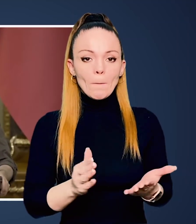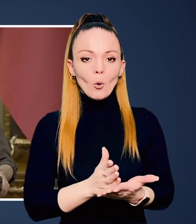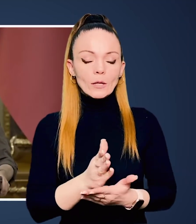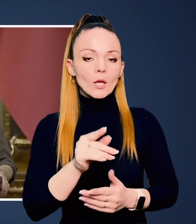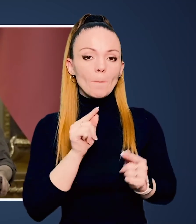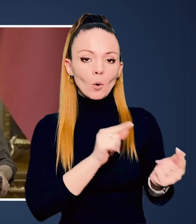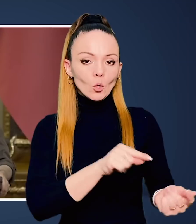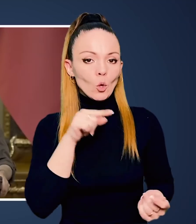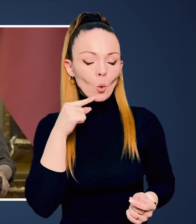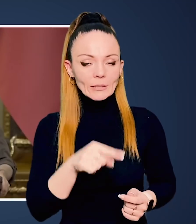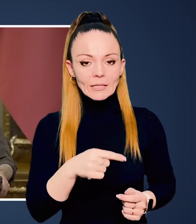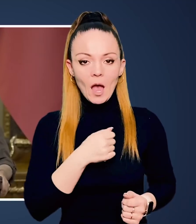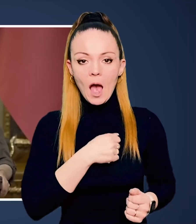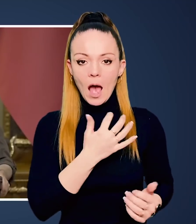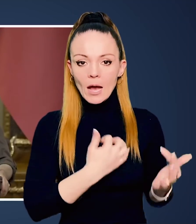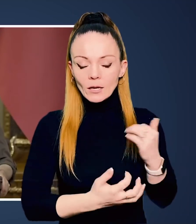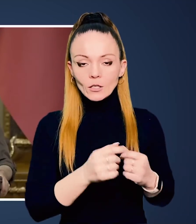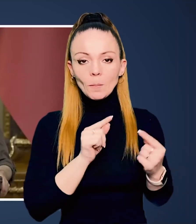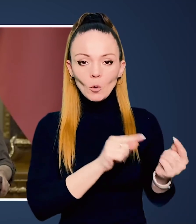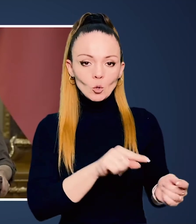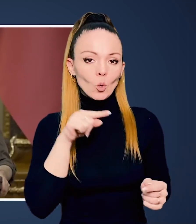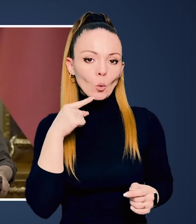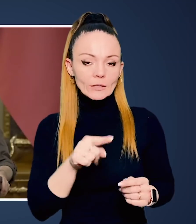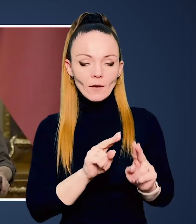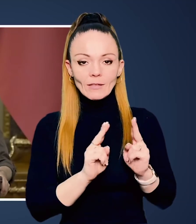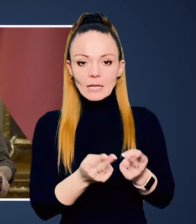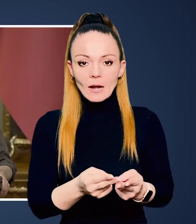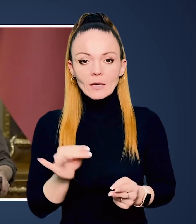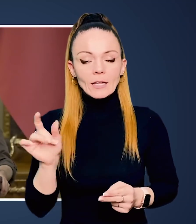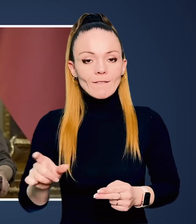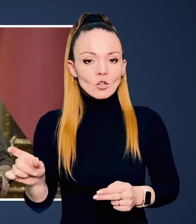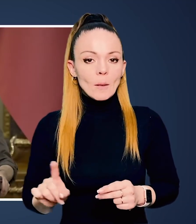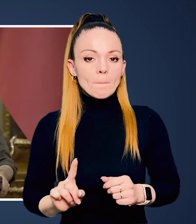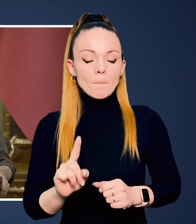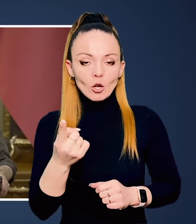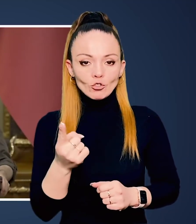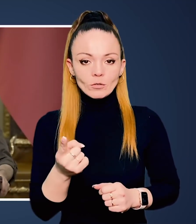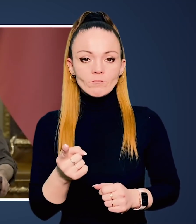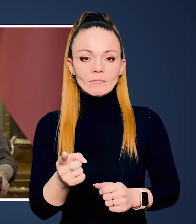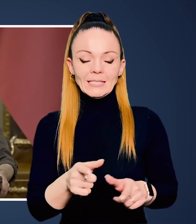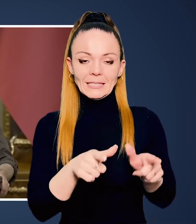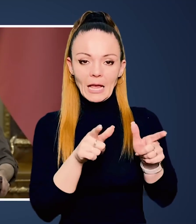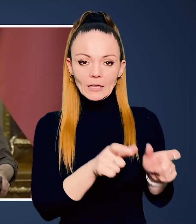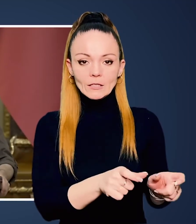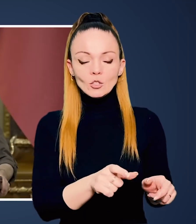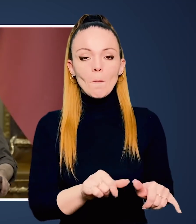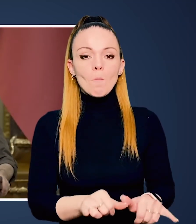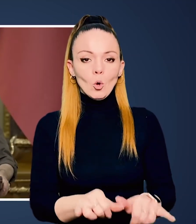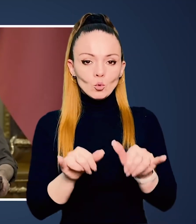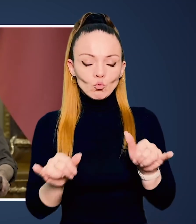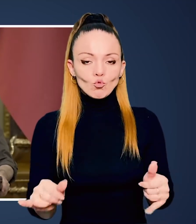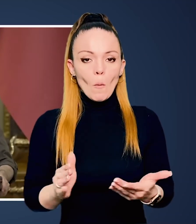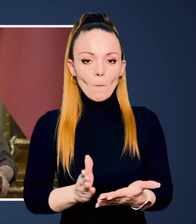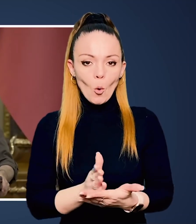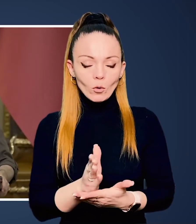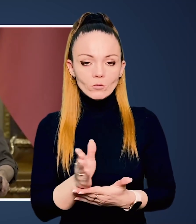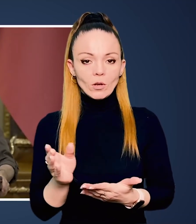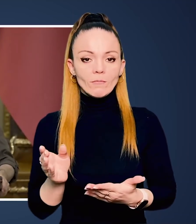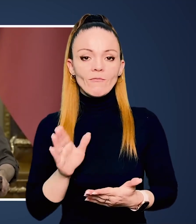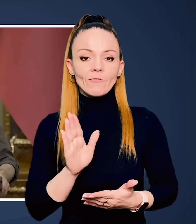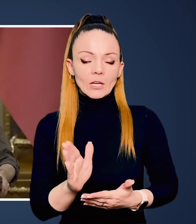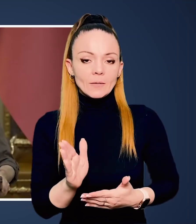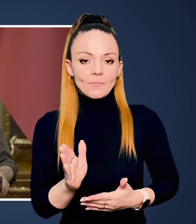політики проти російської агресії, проти російської федерації. І вони першими просувають санкційну потужну